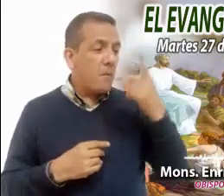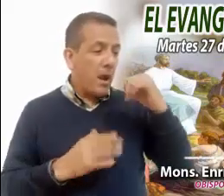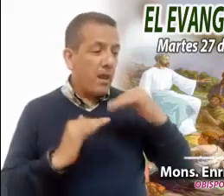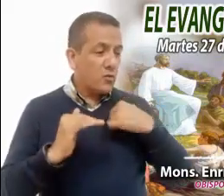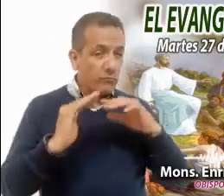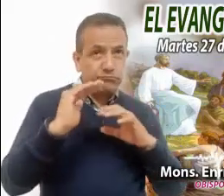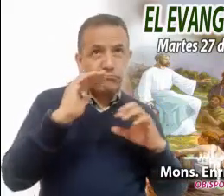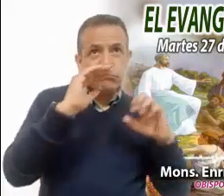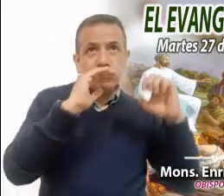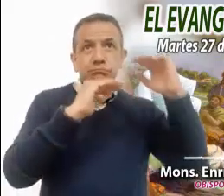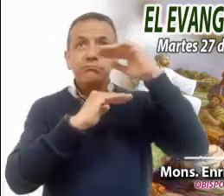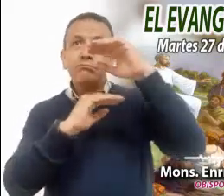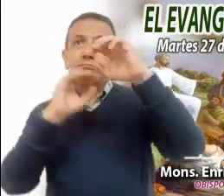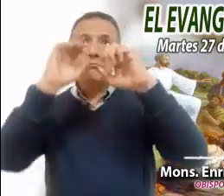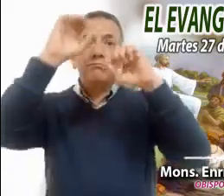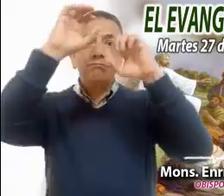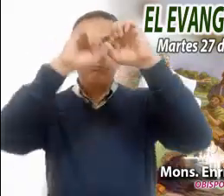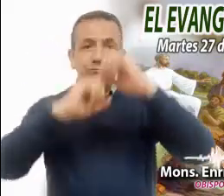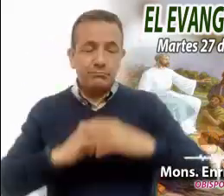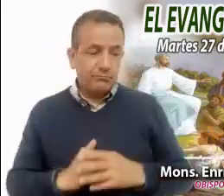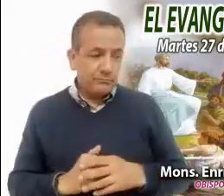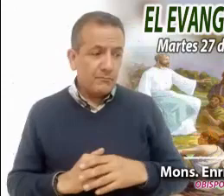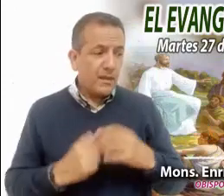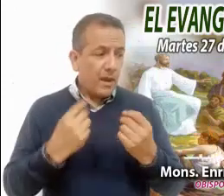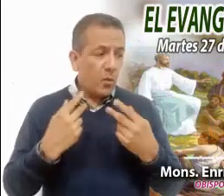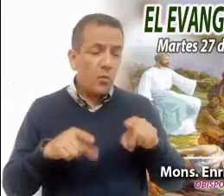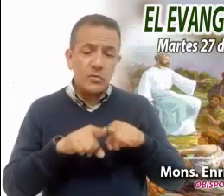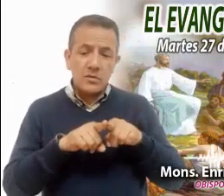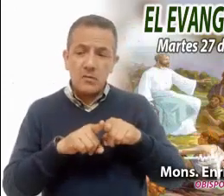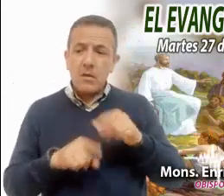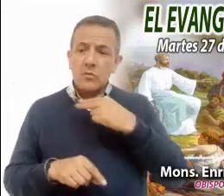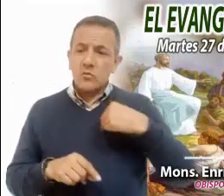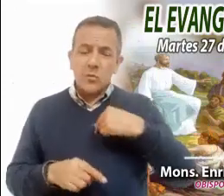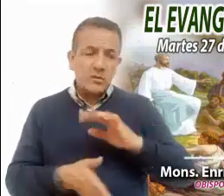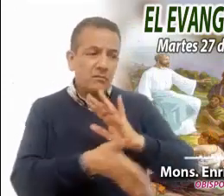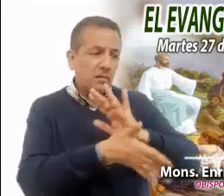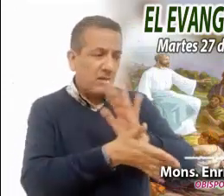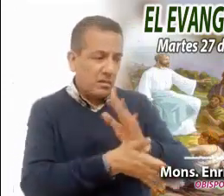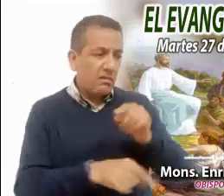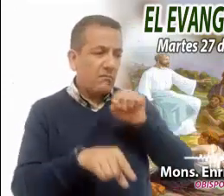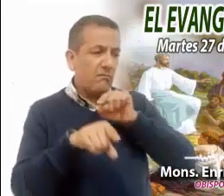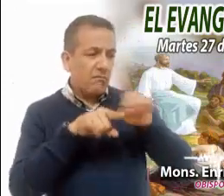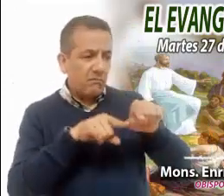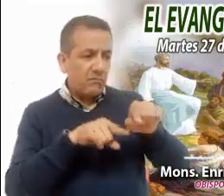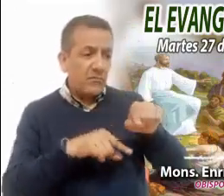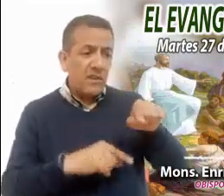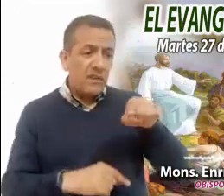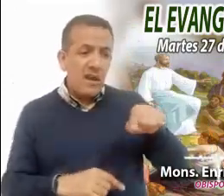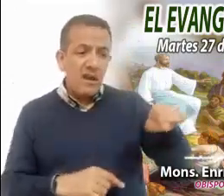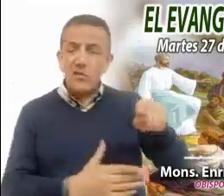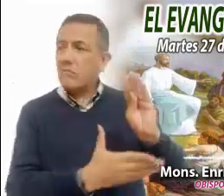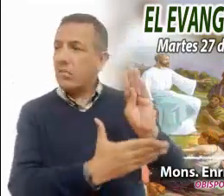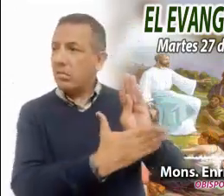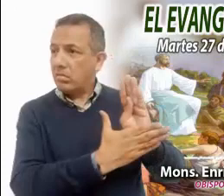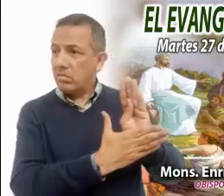muchísimos hermanos nuestros que son discriminados, que son insultados, que no son tenidos